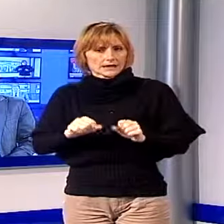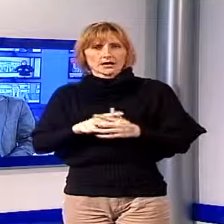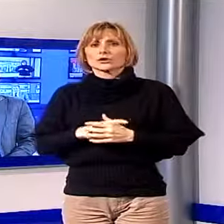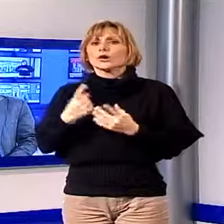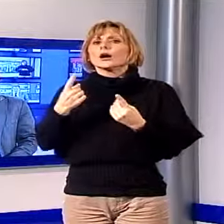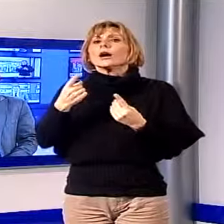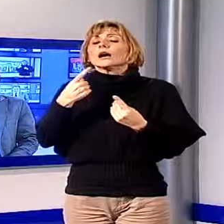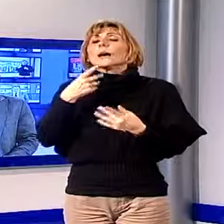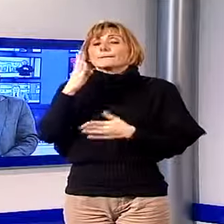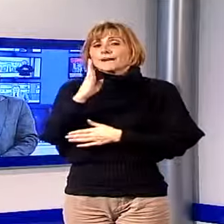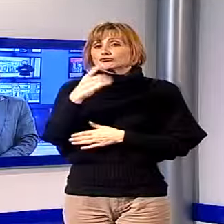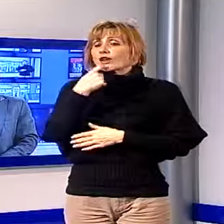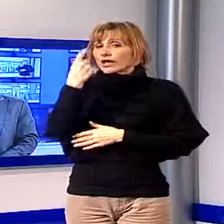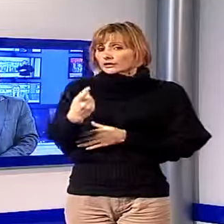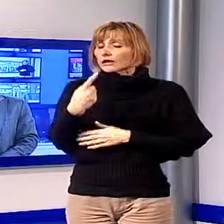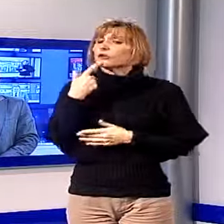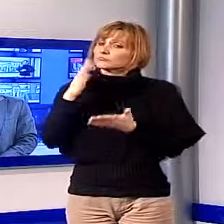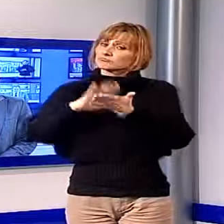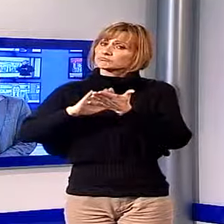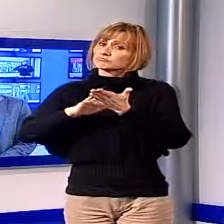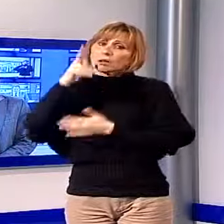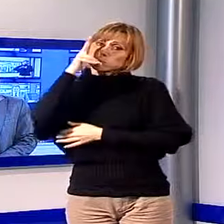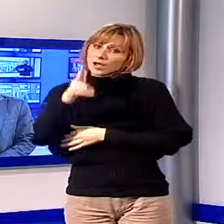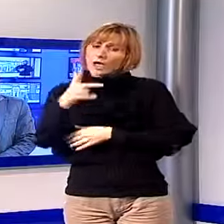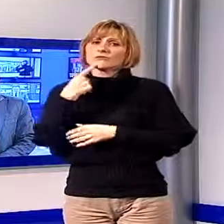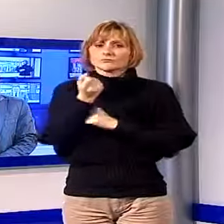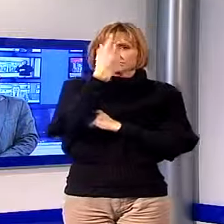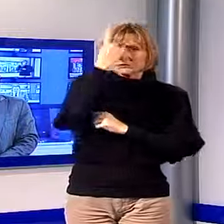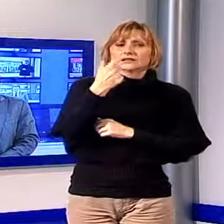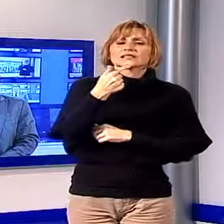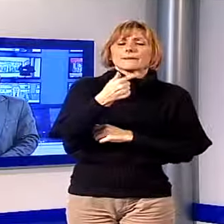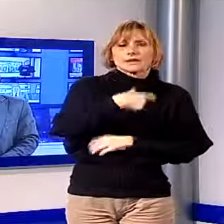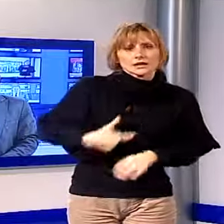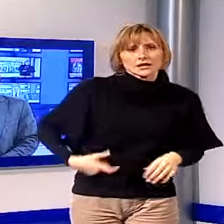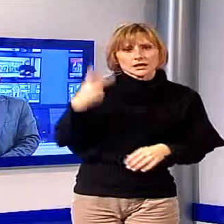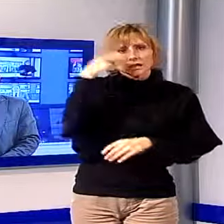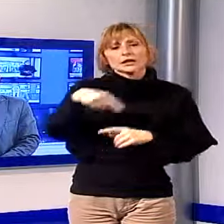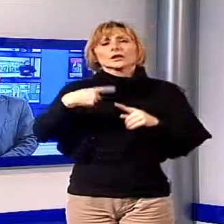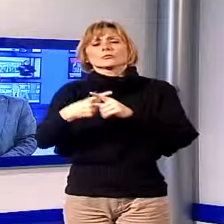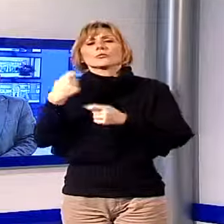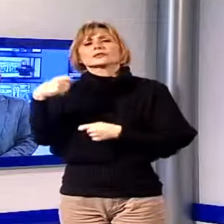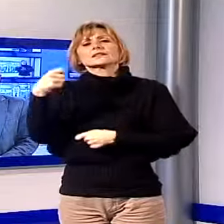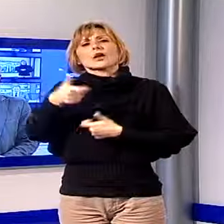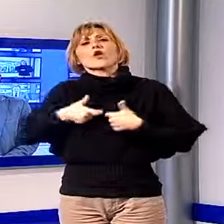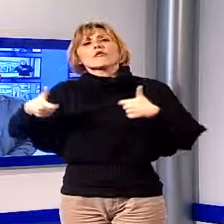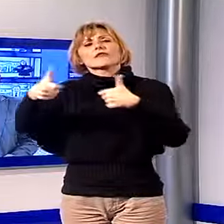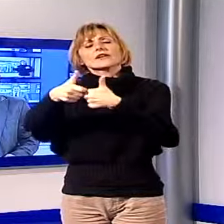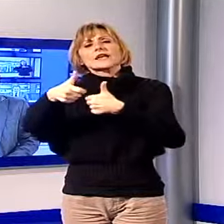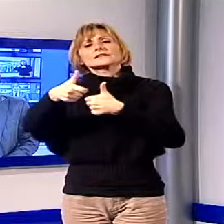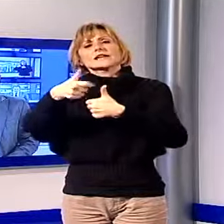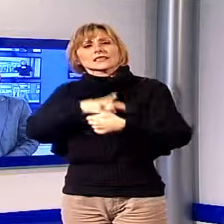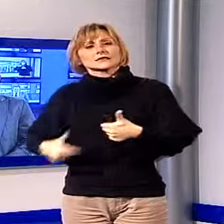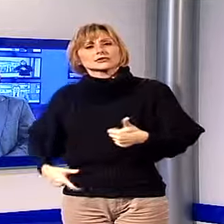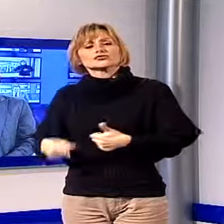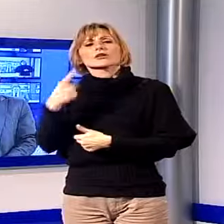questo, ha concluso Baccelli, non posso che applaudire all'iniziativa del Sindaco di Lucca Tambellini e del Presidente della Conferenza dei Sindaci, Giorgio